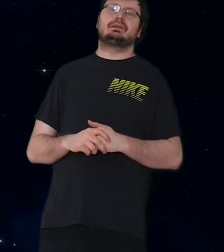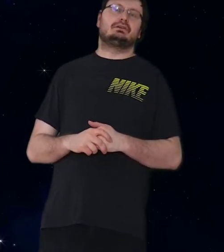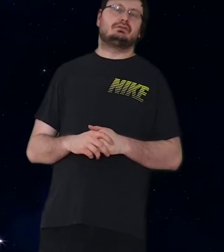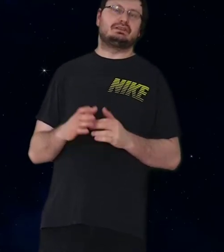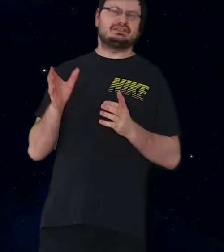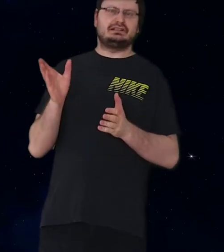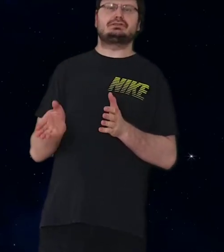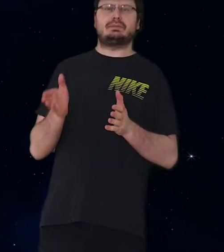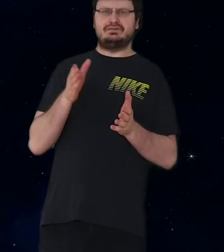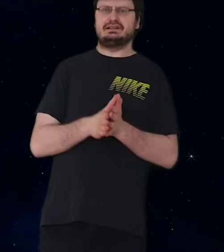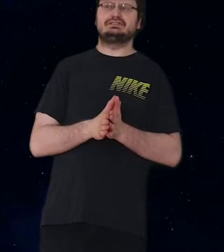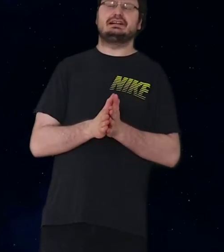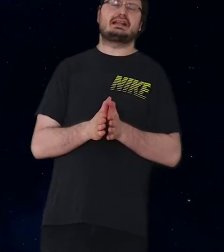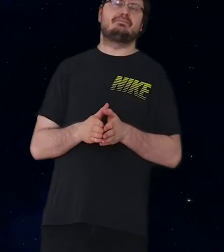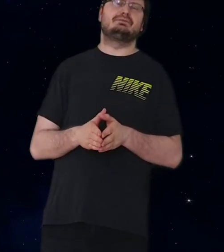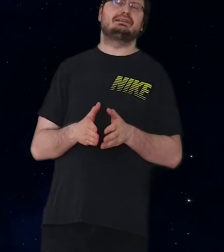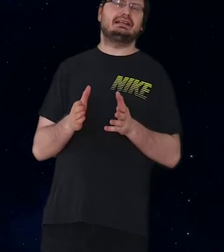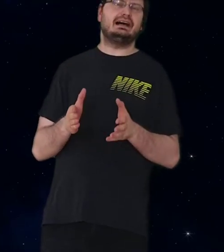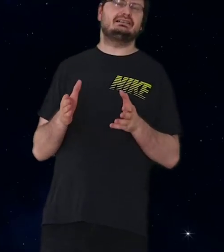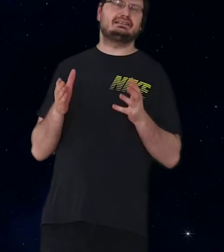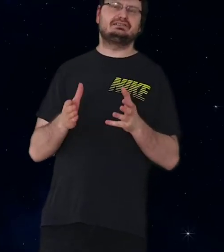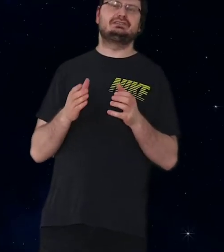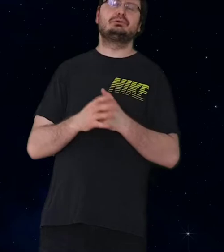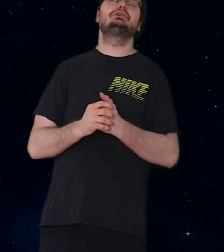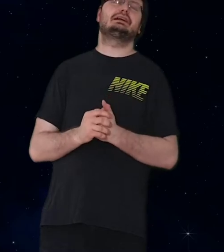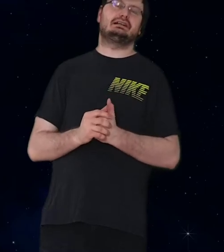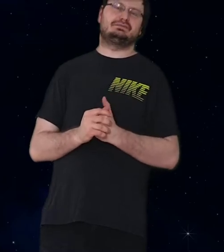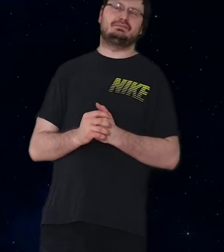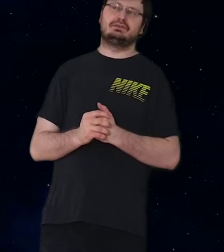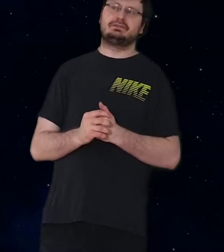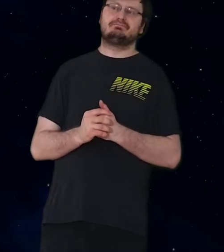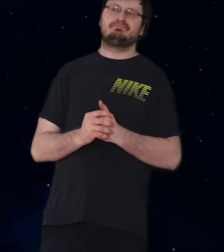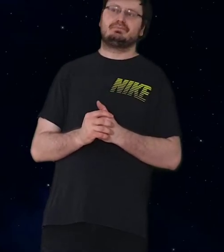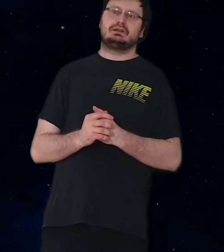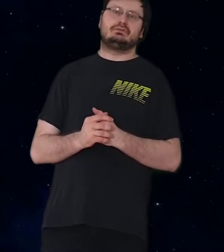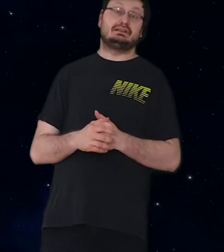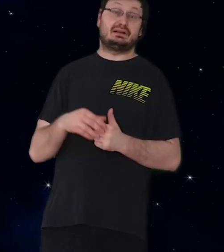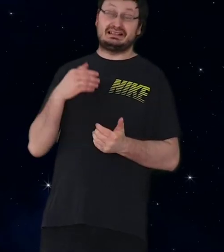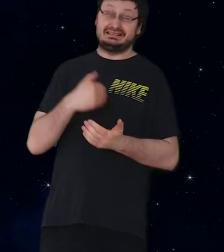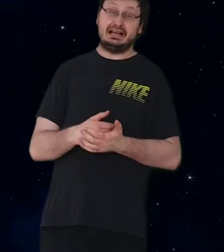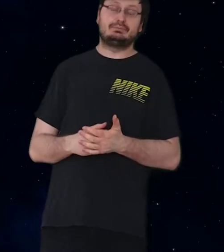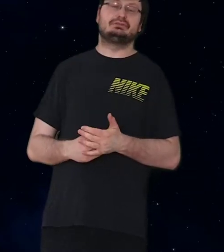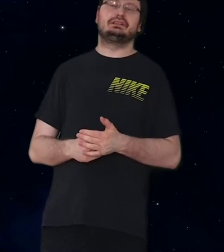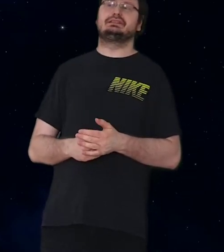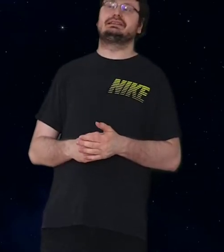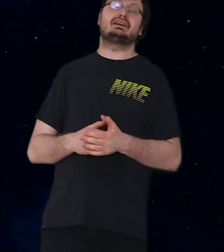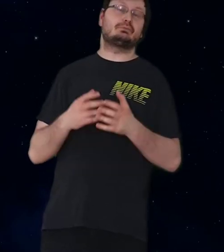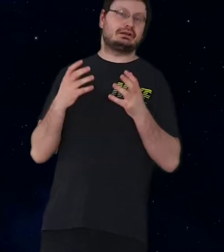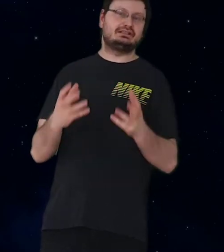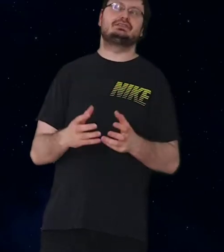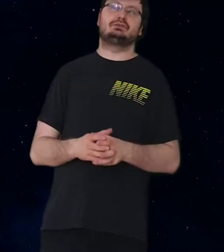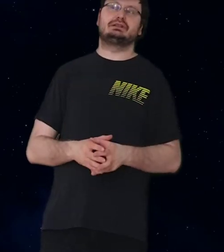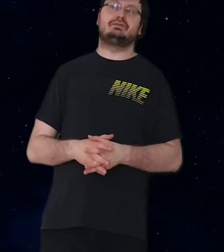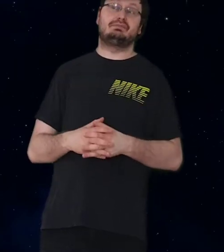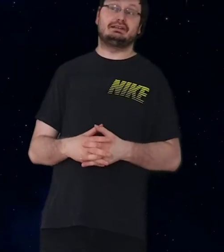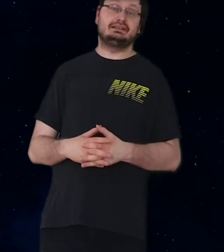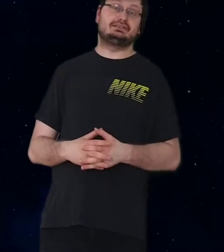und was ich auch schon am Anfang gesagt habe, wenn wir da richtig durchgreifen, und wenn ihr meinen Kanal abonniert, dann kann man richtig durchgreifen, weil ich